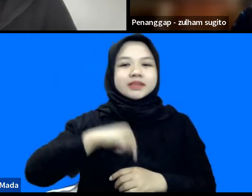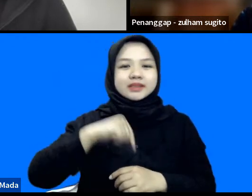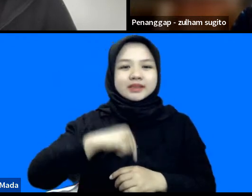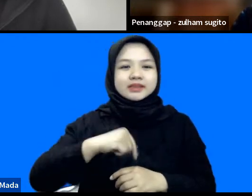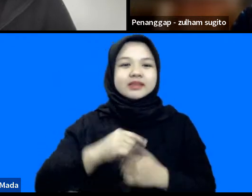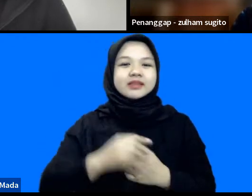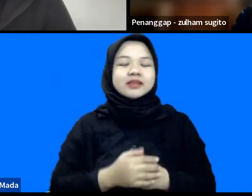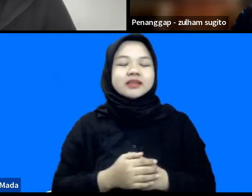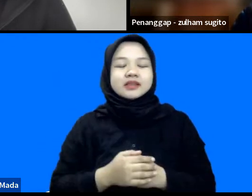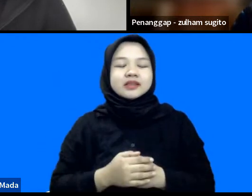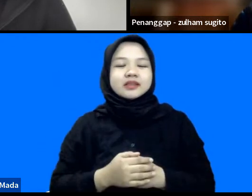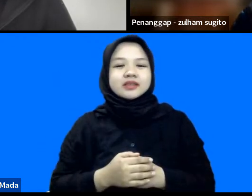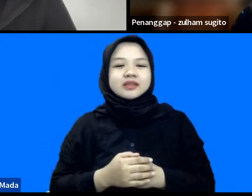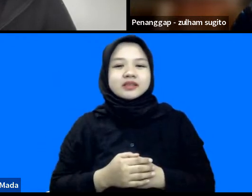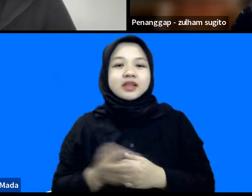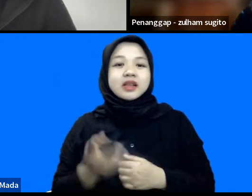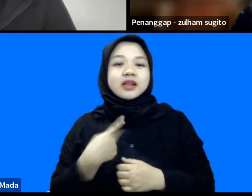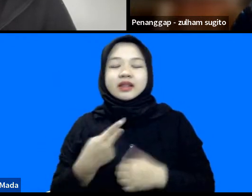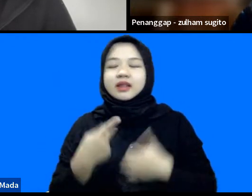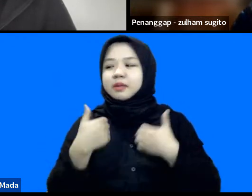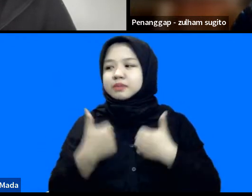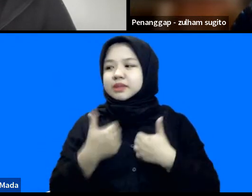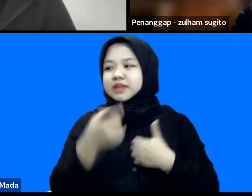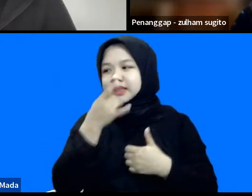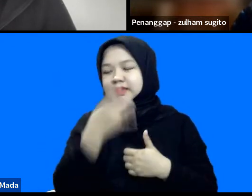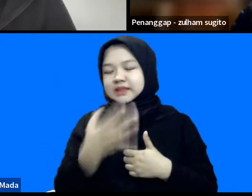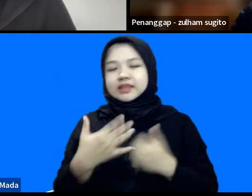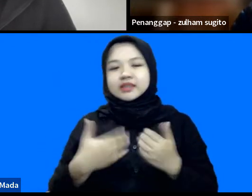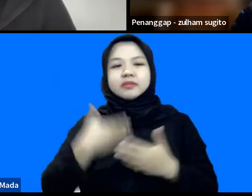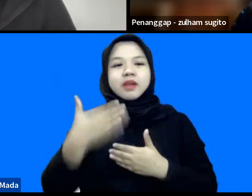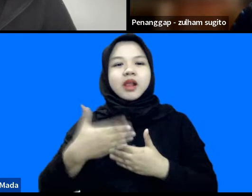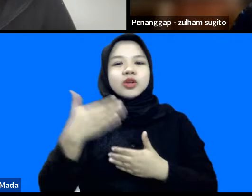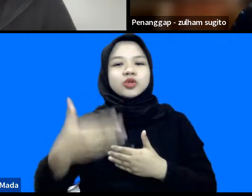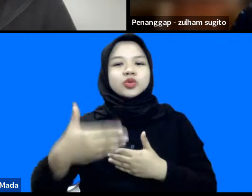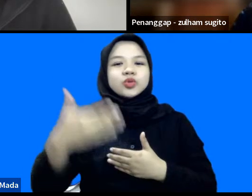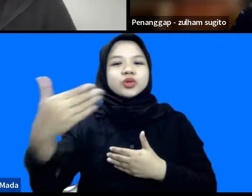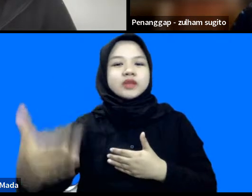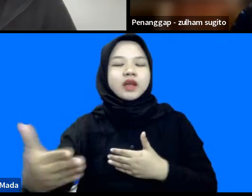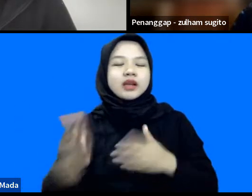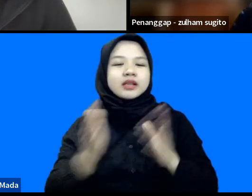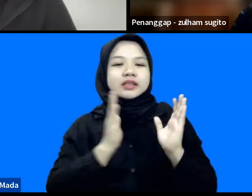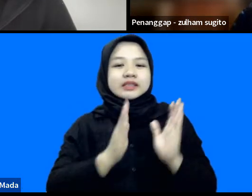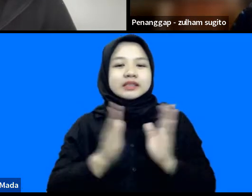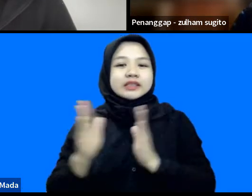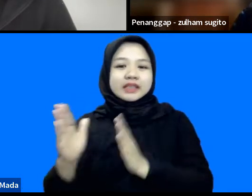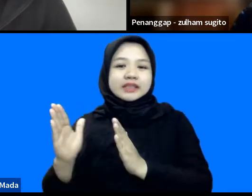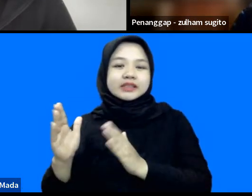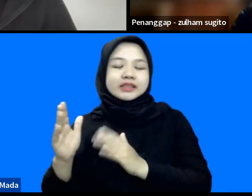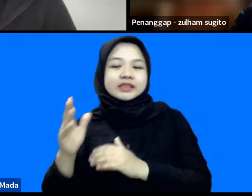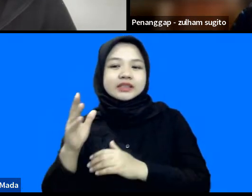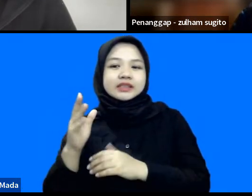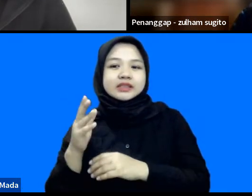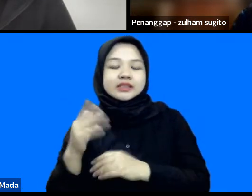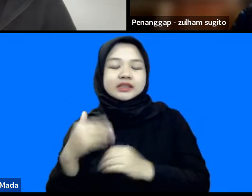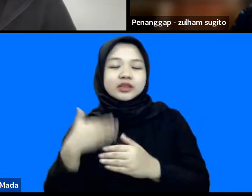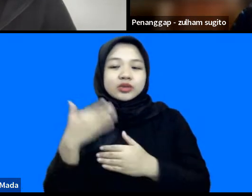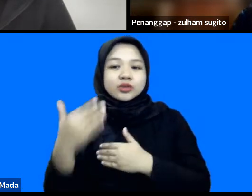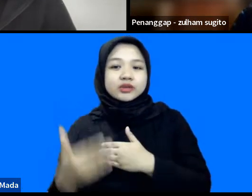kemudian kita bisa izin untuk kemudian melanjutkan pada sesi Ignat yaitu